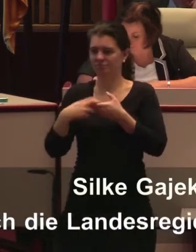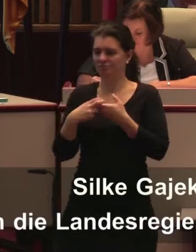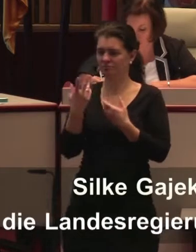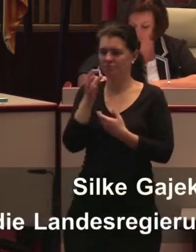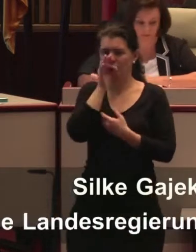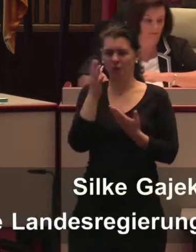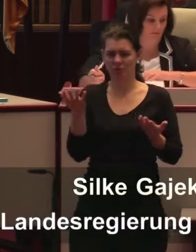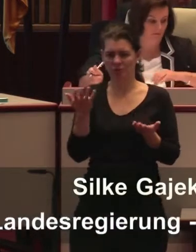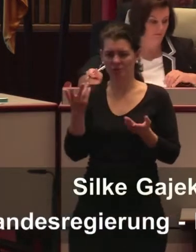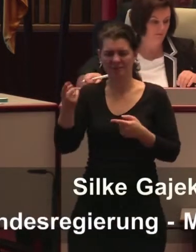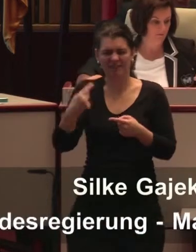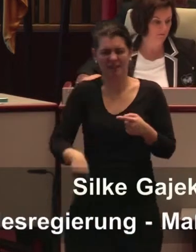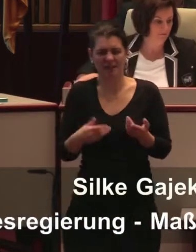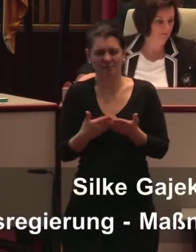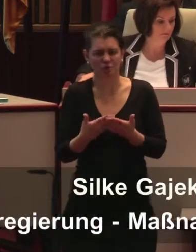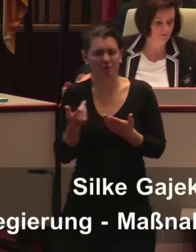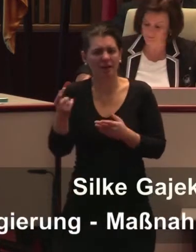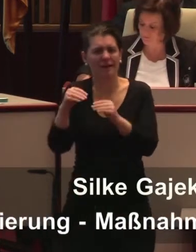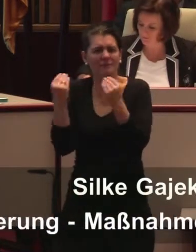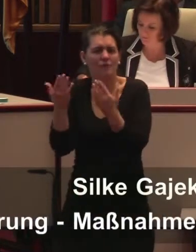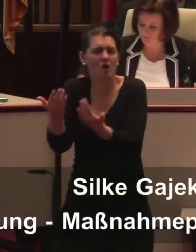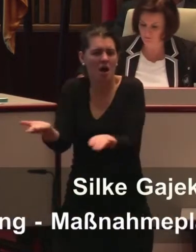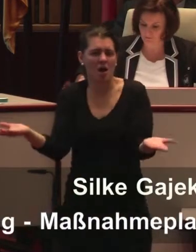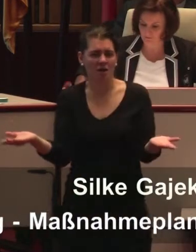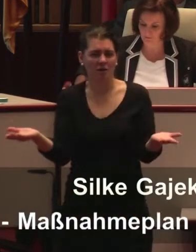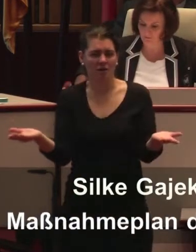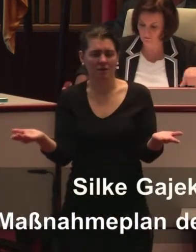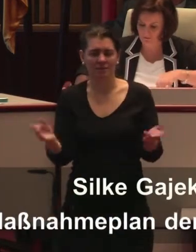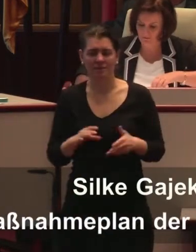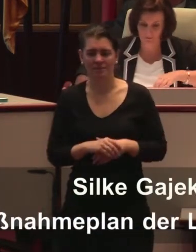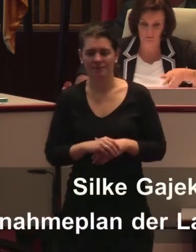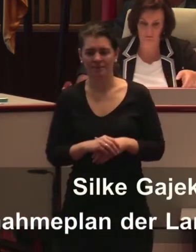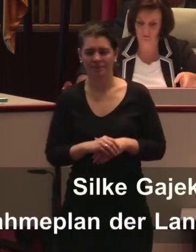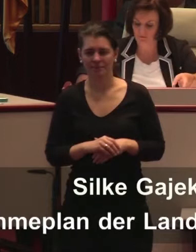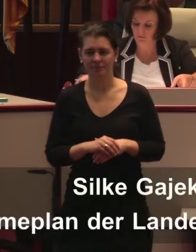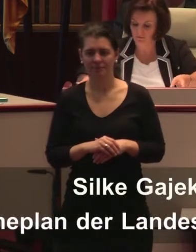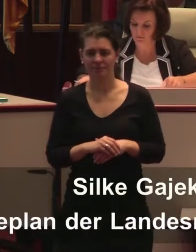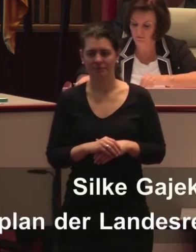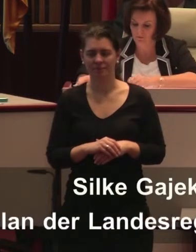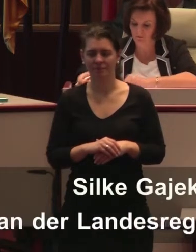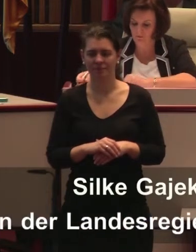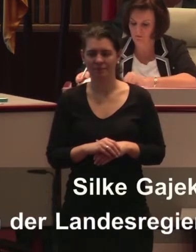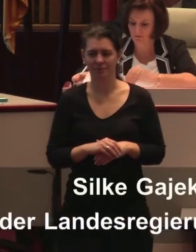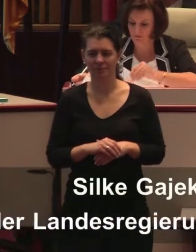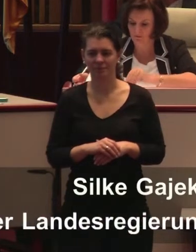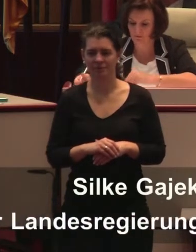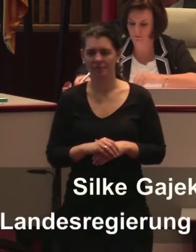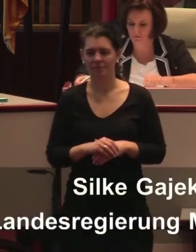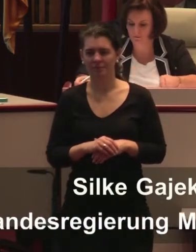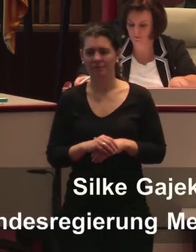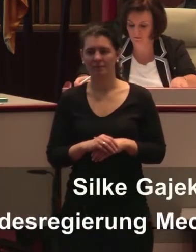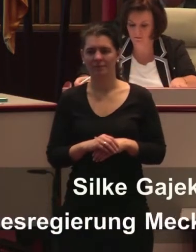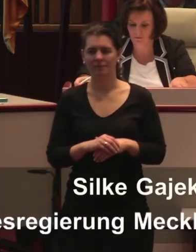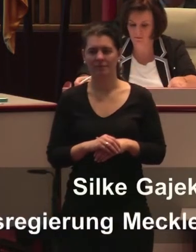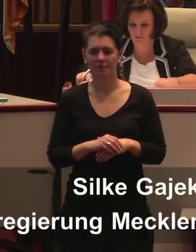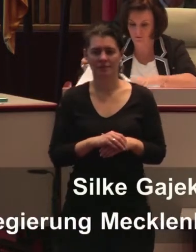hier die Integration und Inklusion. Ich denke,